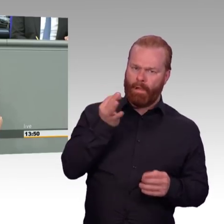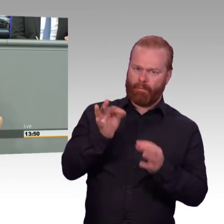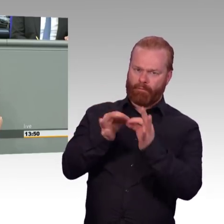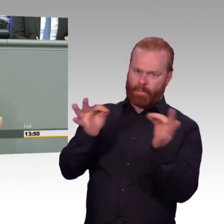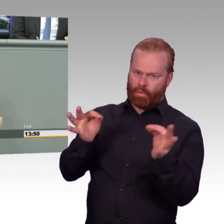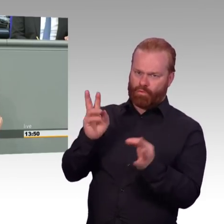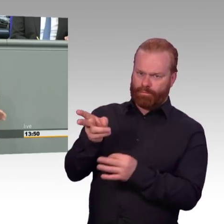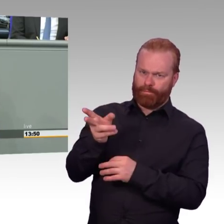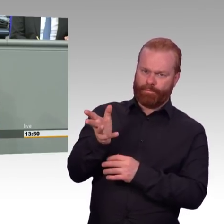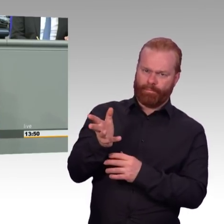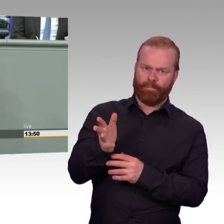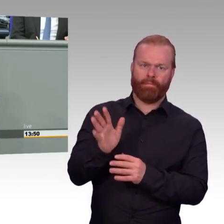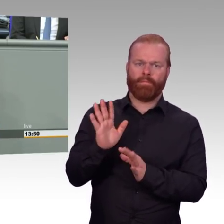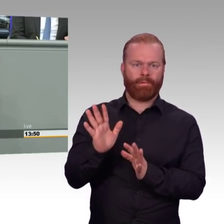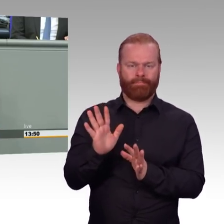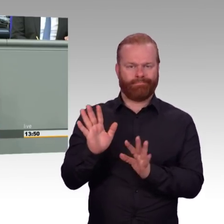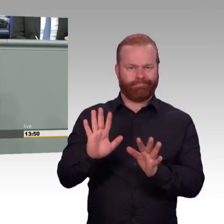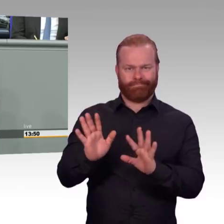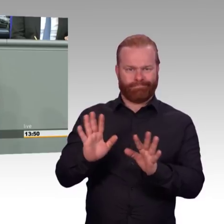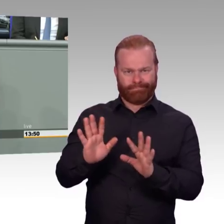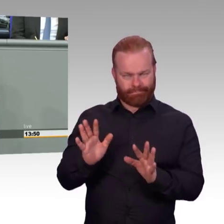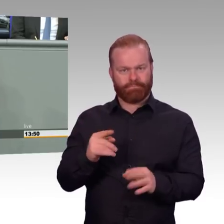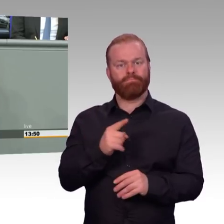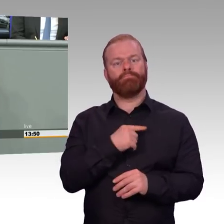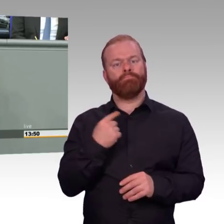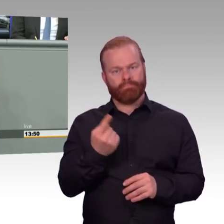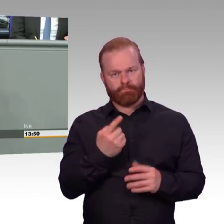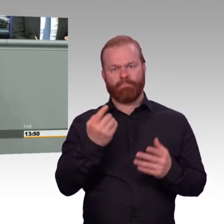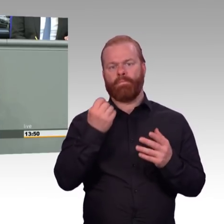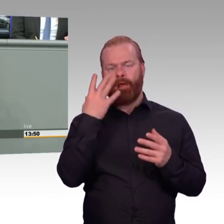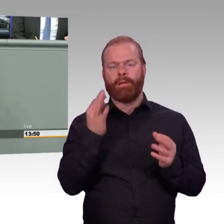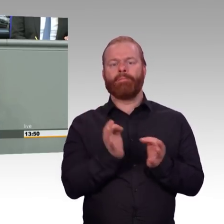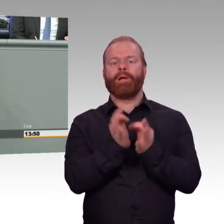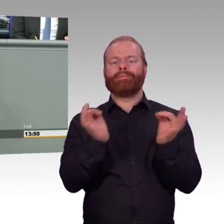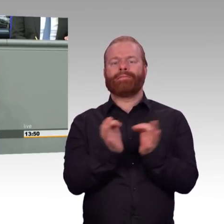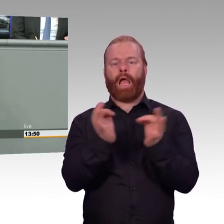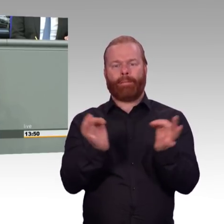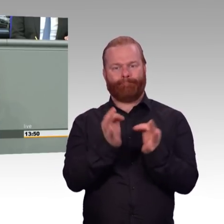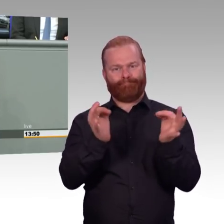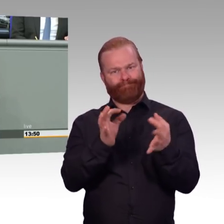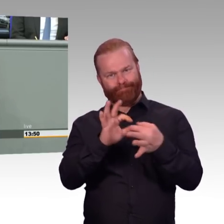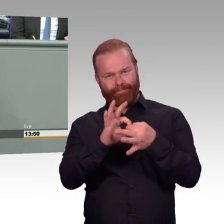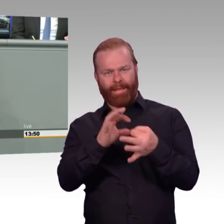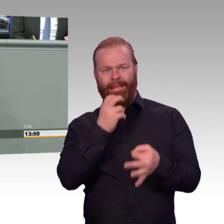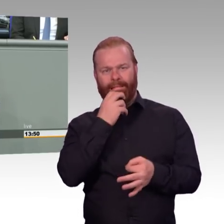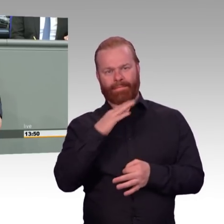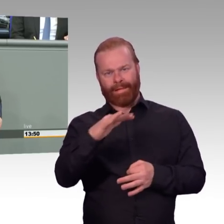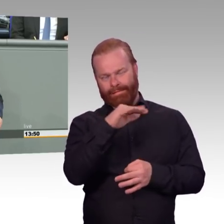auch diskutiert. Aber wir haben immer versprochen, dass wir zuerst uns um die Leute, um die Menschen kümmern und dann die Folgefragen